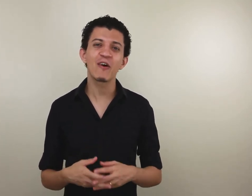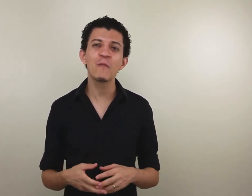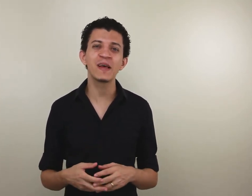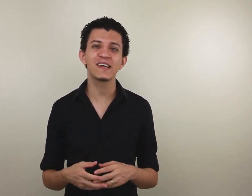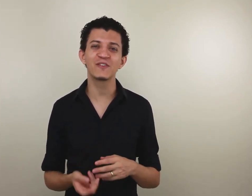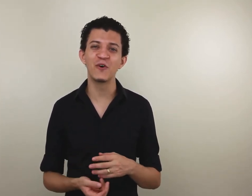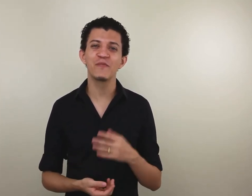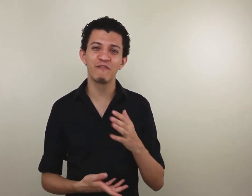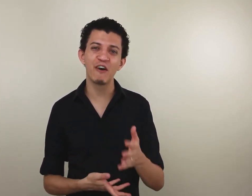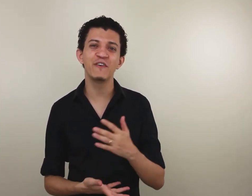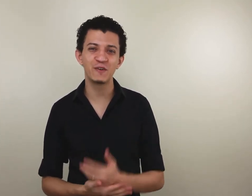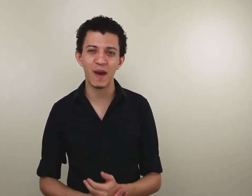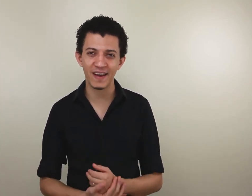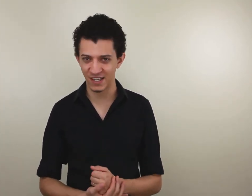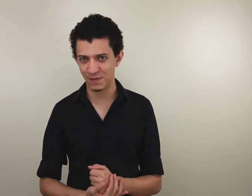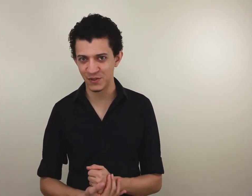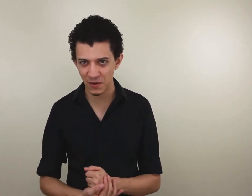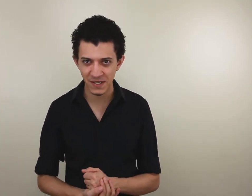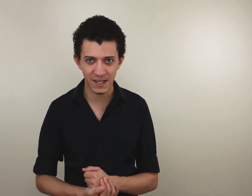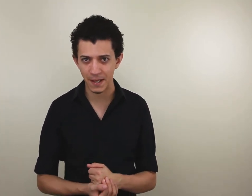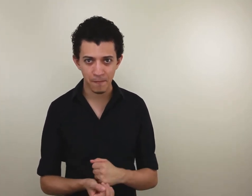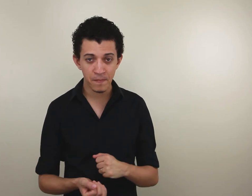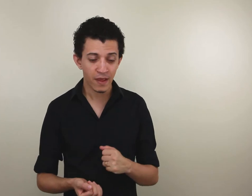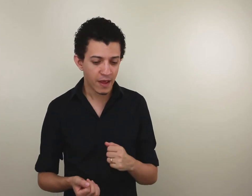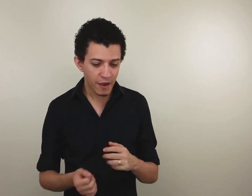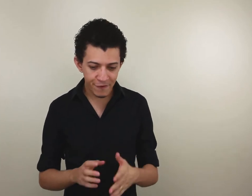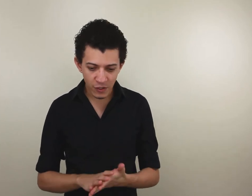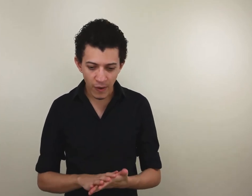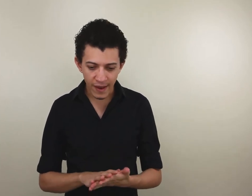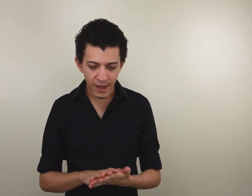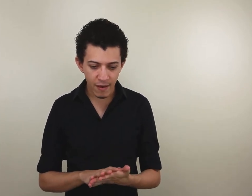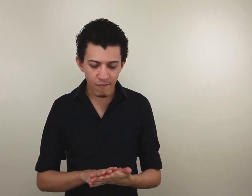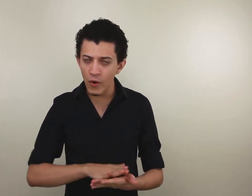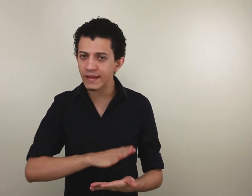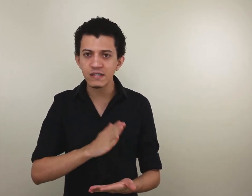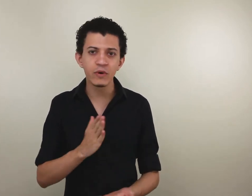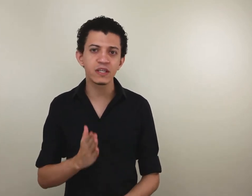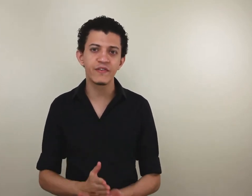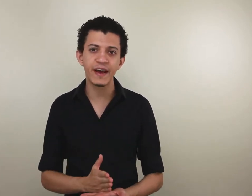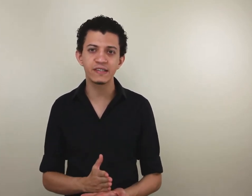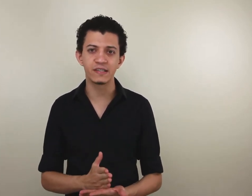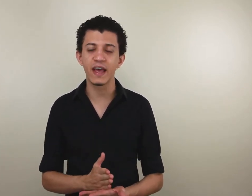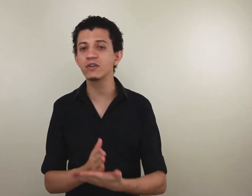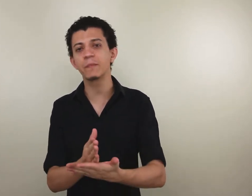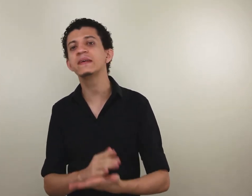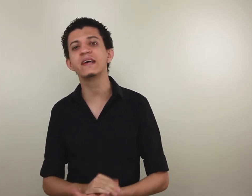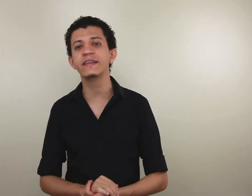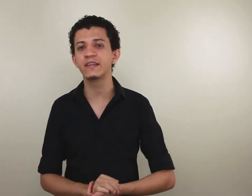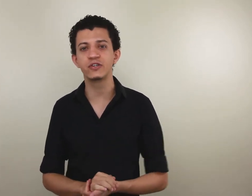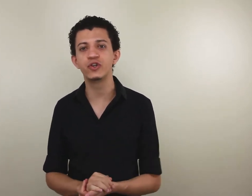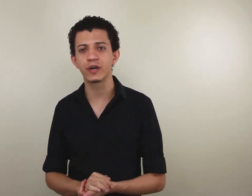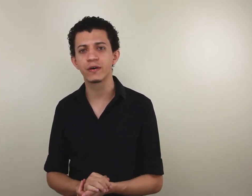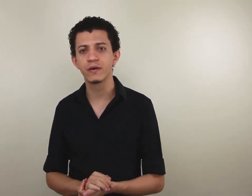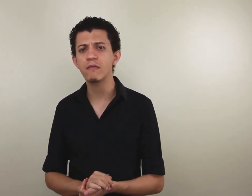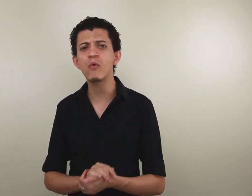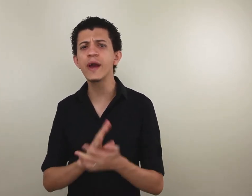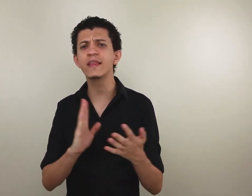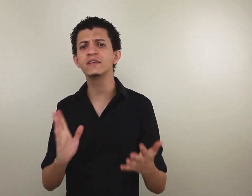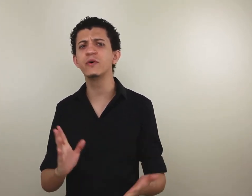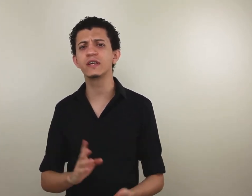recompensador ver o feedback das pessoas aqui. E o fato é que muitas e muitas vezes eu já pensei em desistir. Muitas e muitas